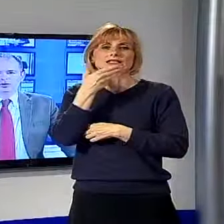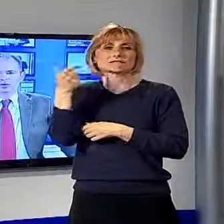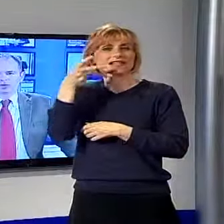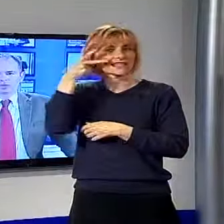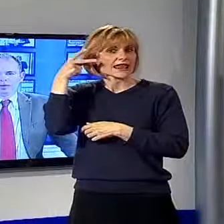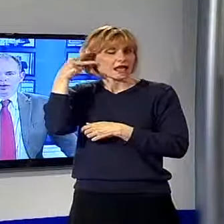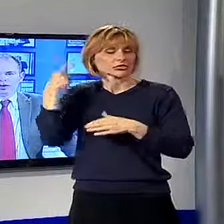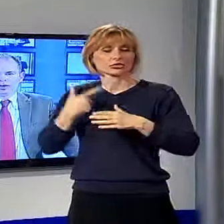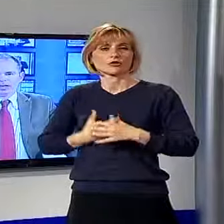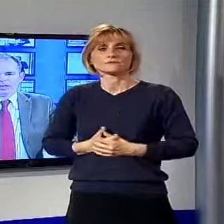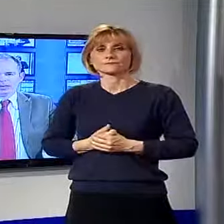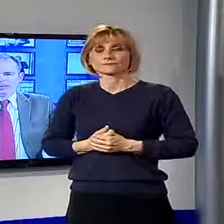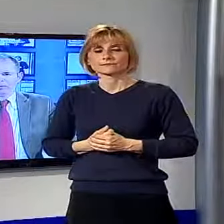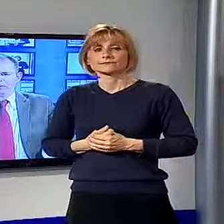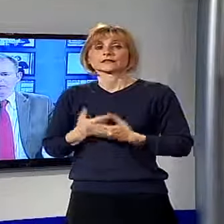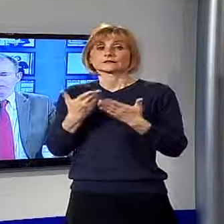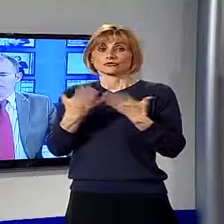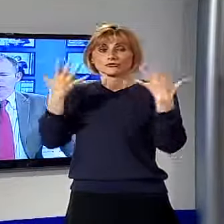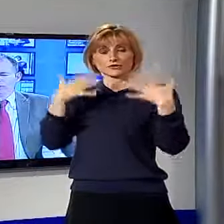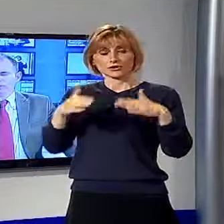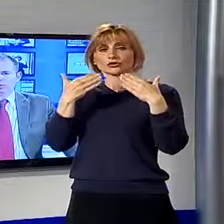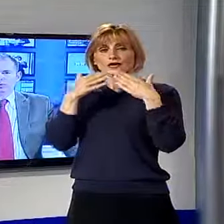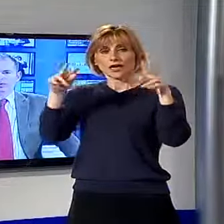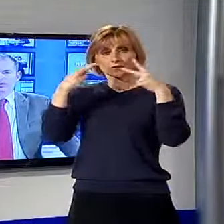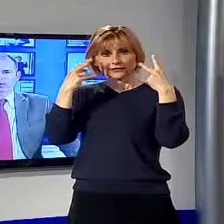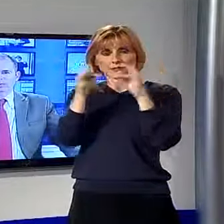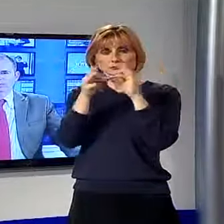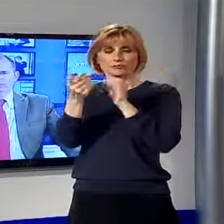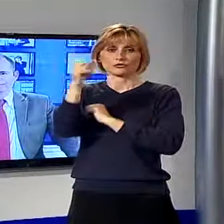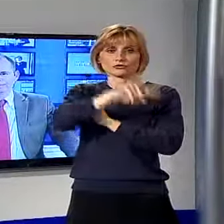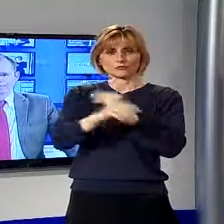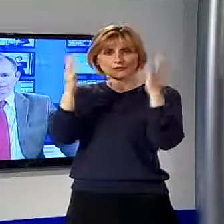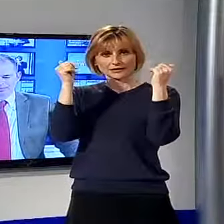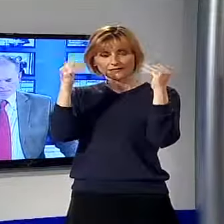È tutto per la cronaca, ci fermiamo per la pubblicità e subito dopo arriva lo sport.